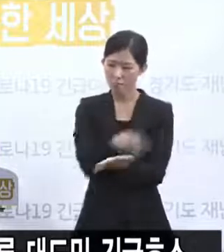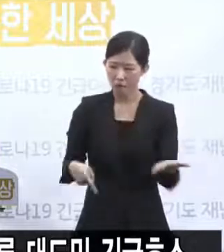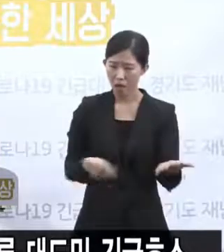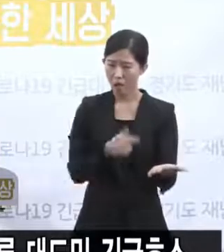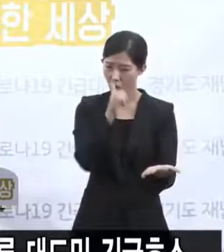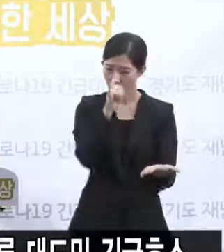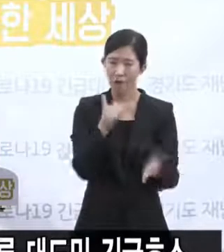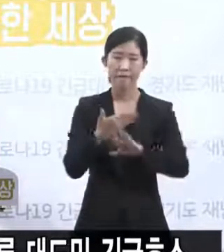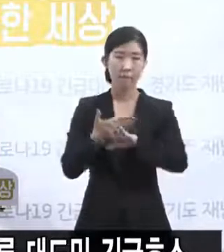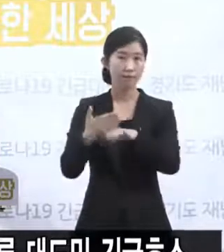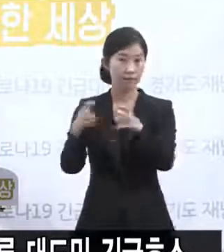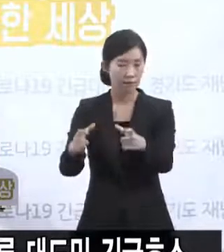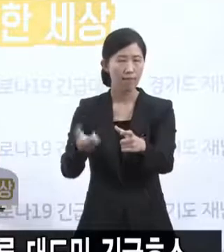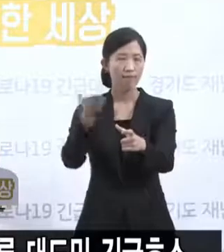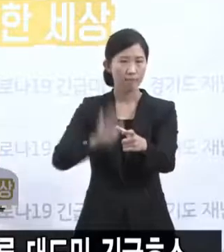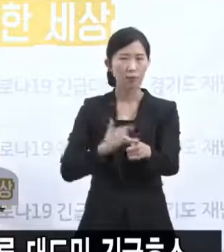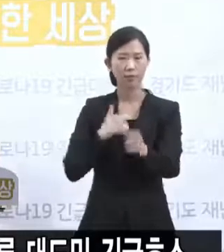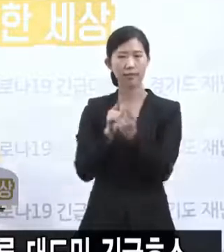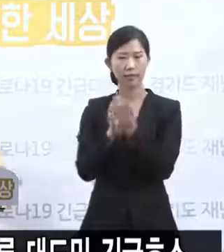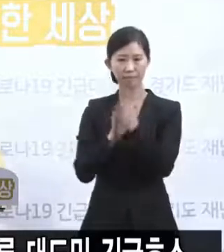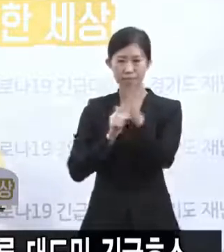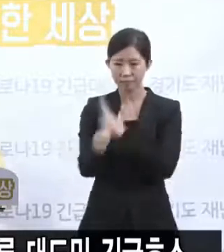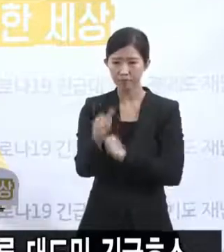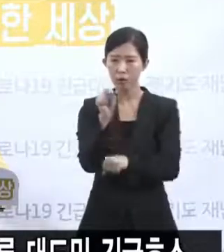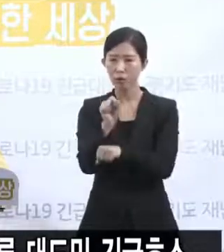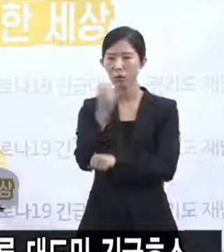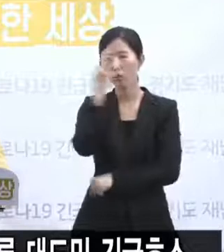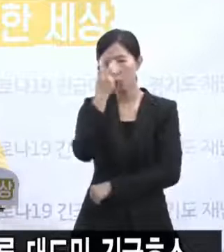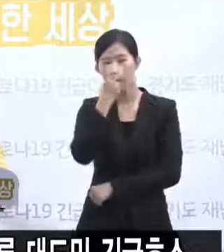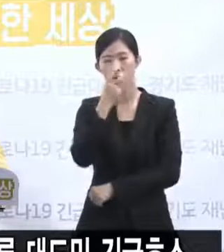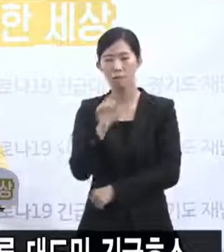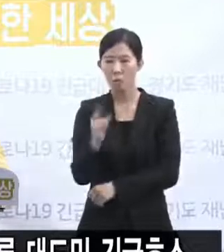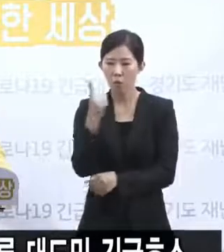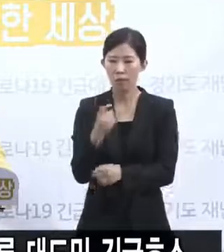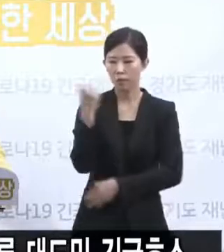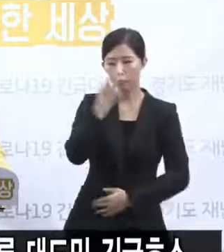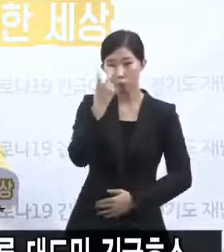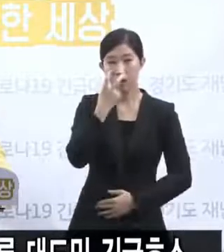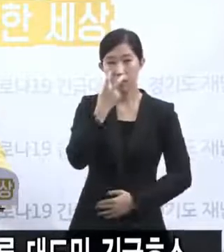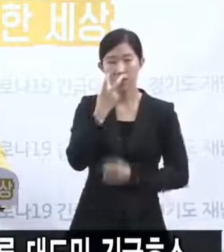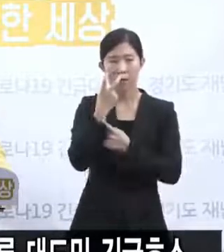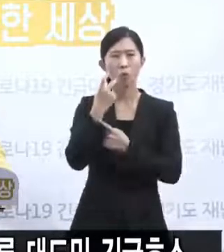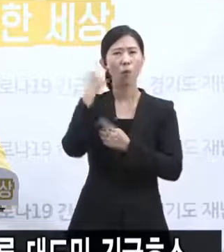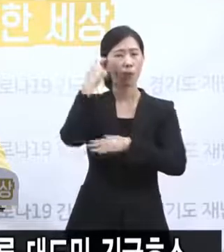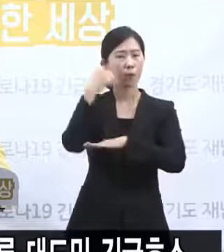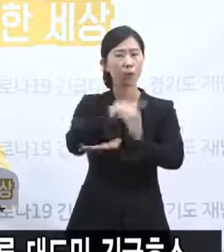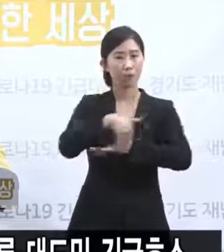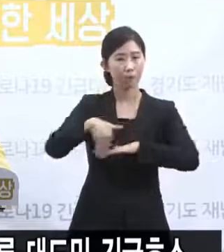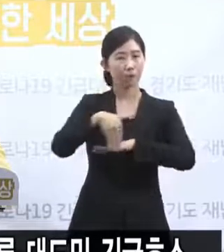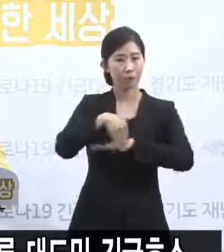관할 구역이라도 직접 가서 행정조사를 역학조사를 하는 것도 검토하고 지금 현재